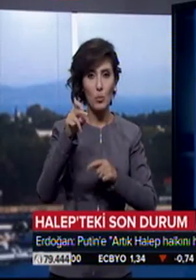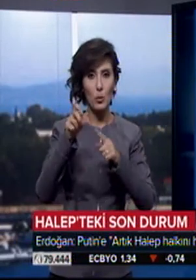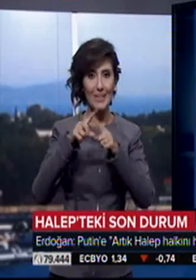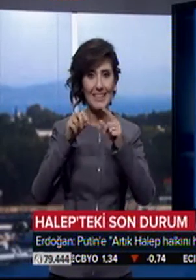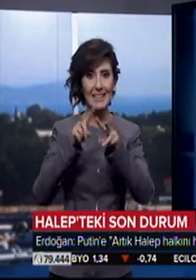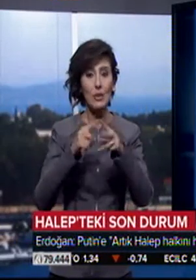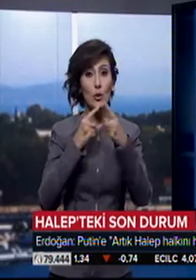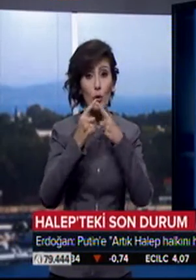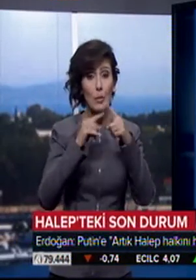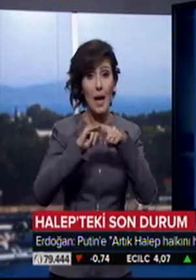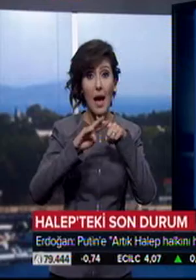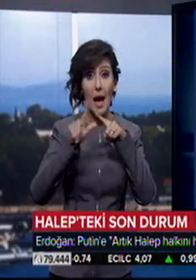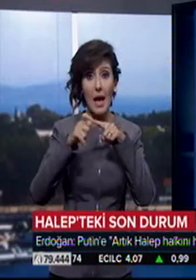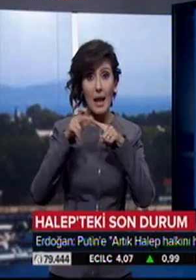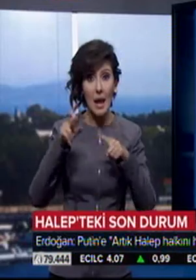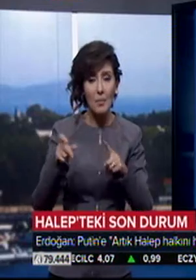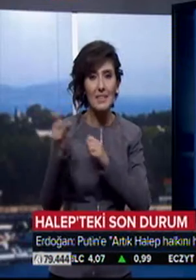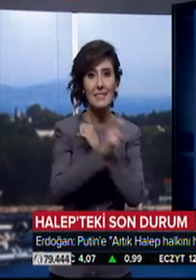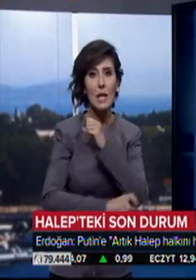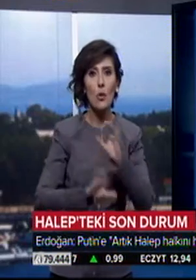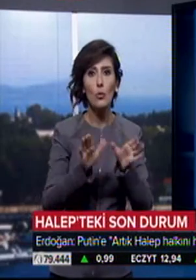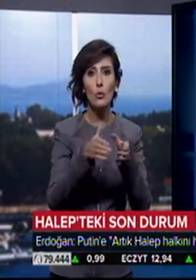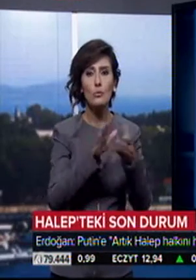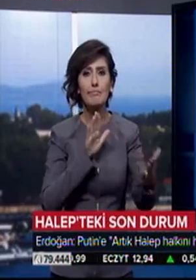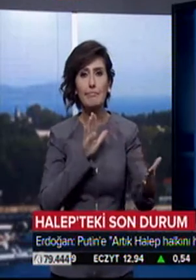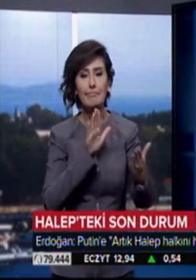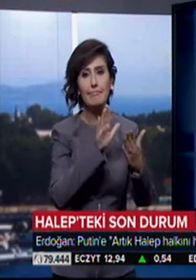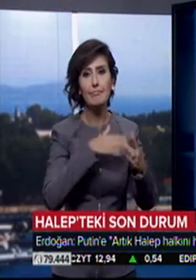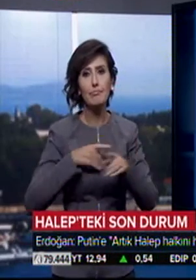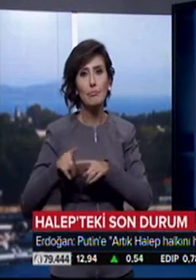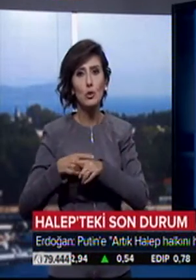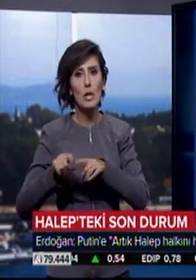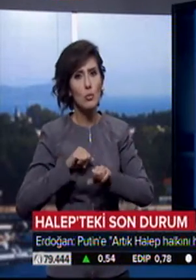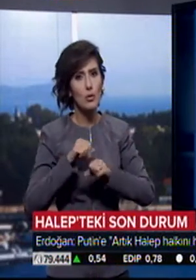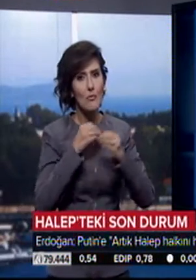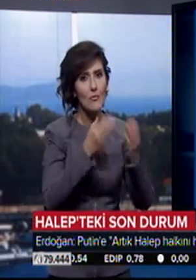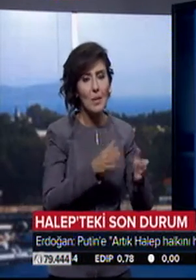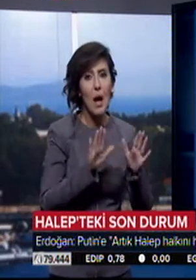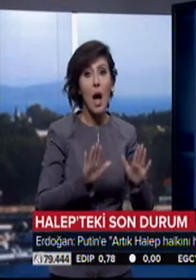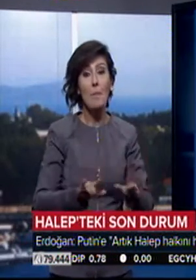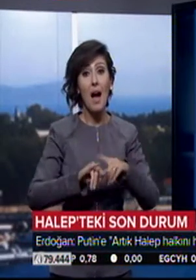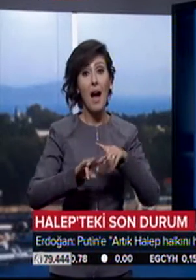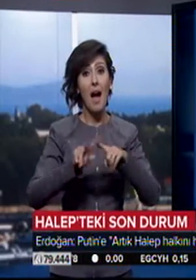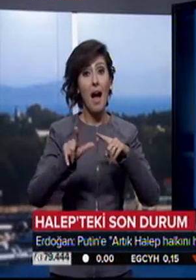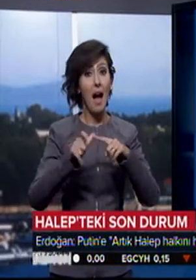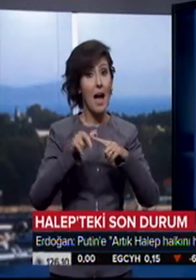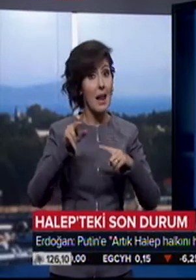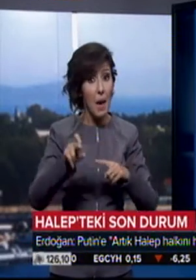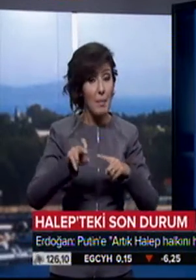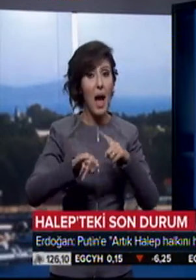'le görüşmesinde, Halep'te terör gruplarına karşı müşterek mücadele verelim, ama Halep, Haleplilerindir dediğini aktardı.